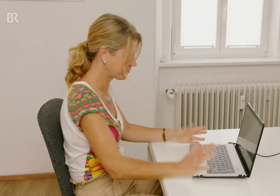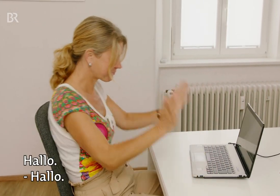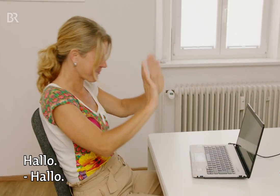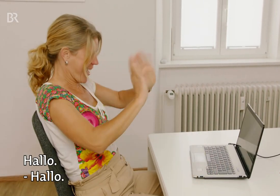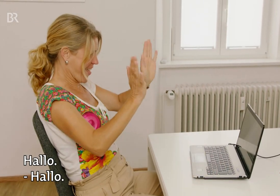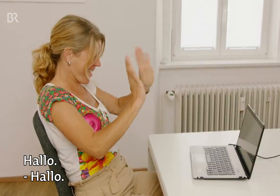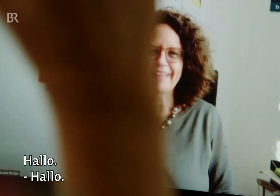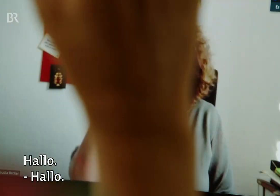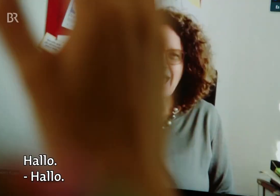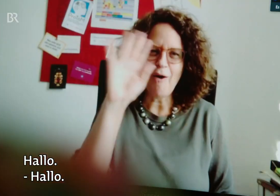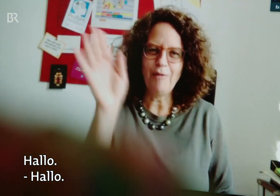Hallo! Hallo!